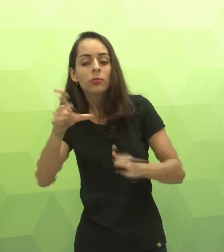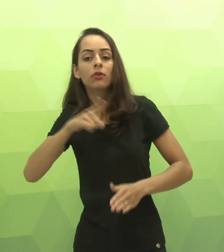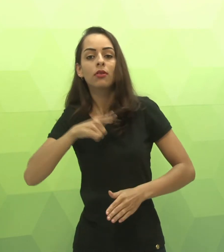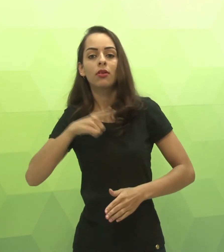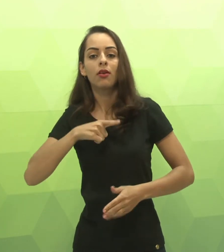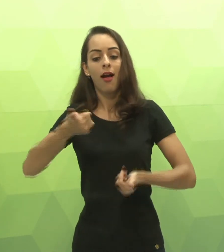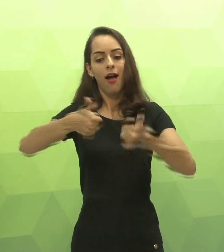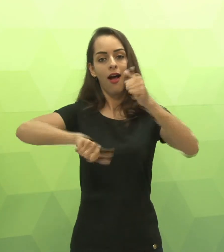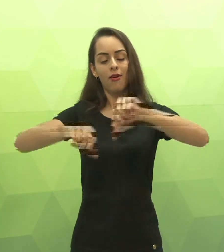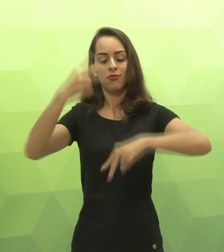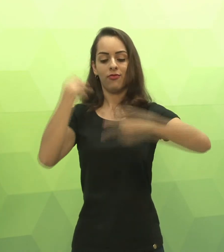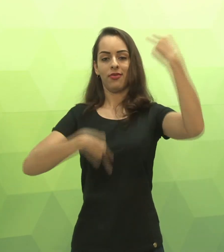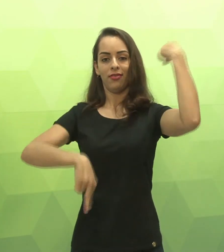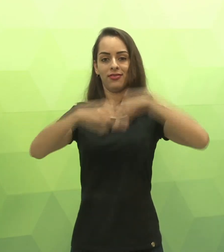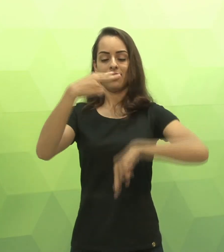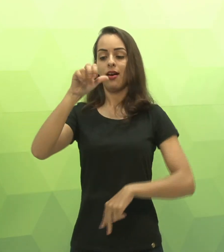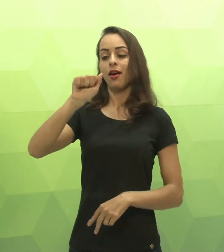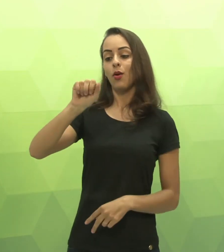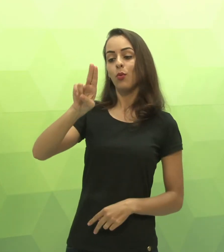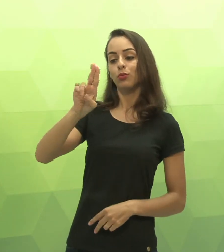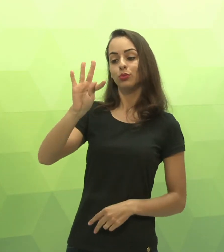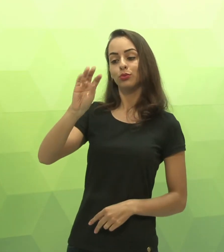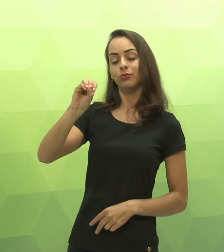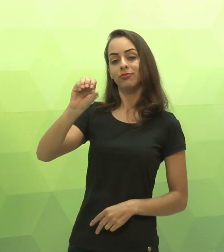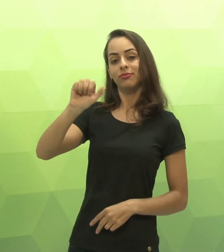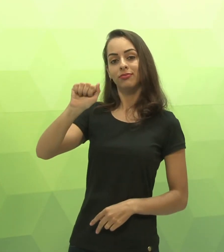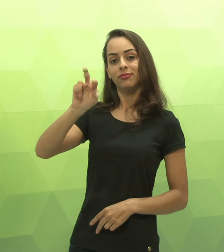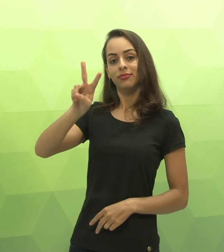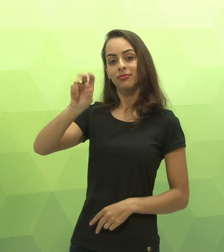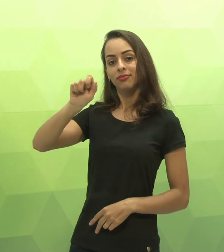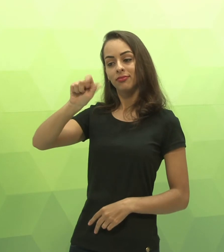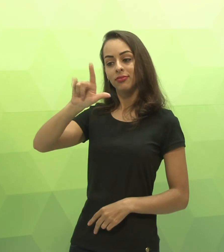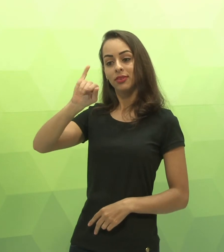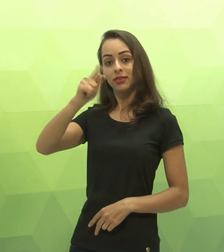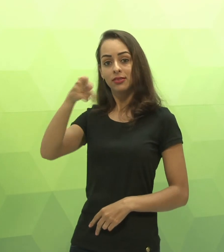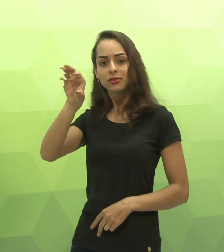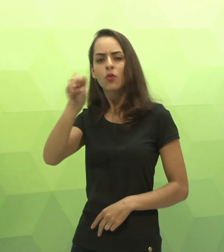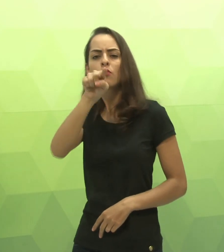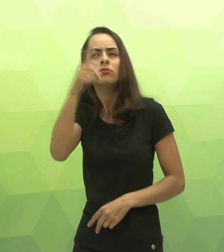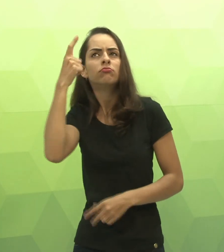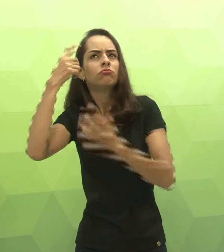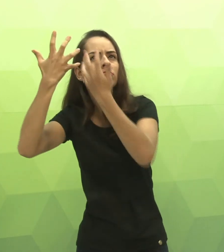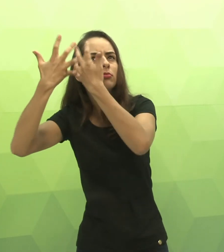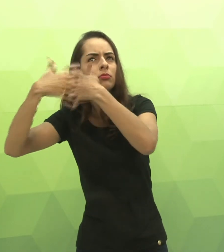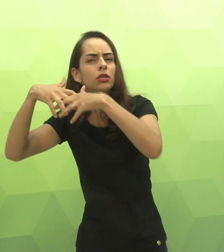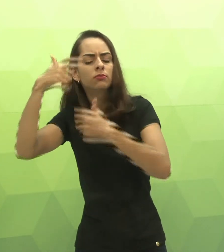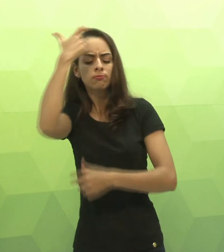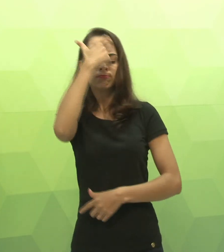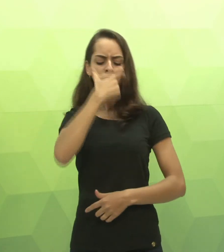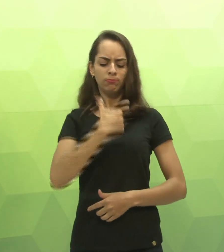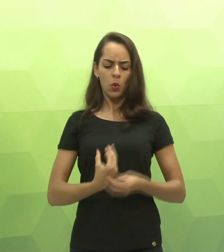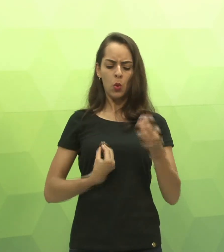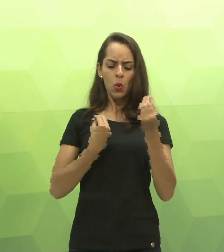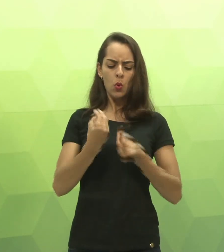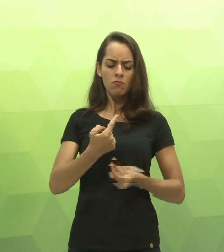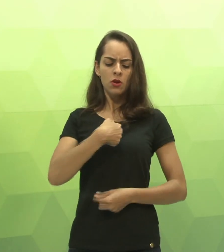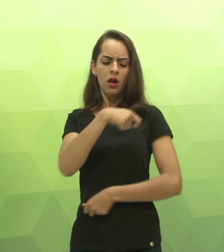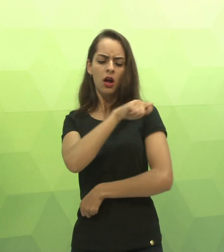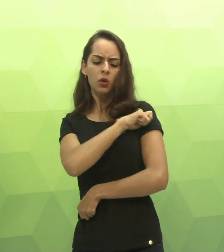autoavaliação, que cada um vai fazer em sua casa. Terá 10 pontos para se avaliar. Você vai pensar como está a sua atuação como